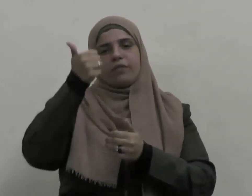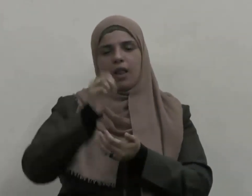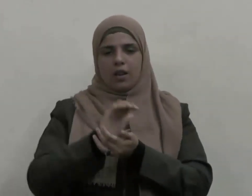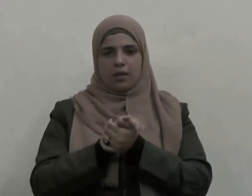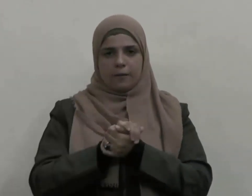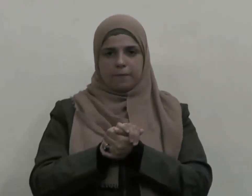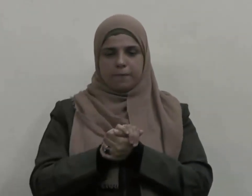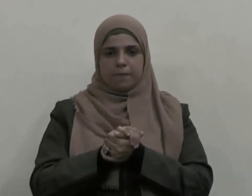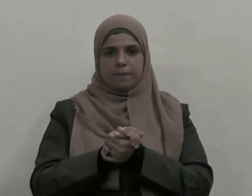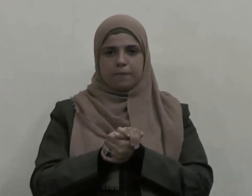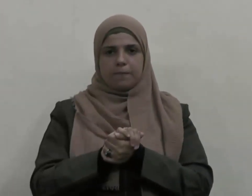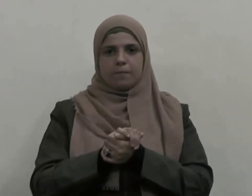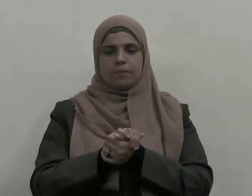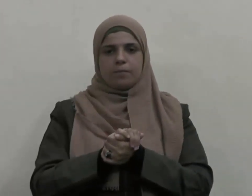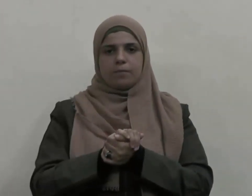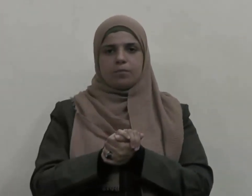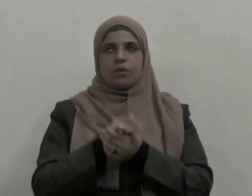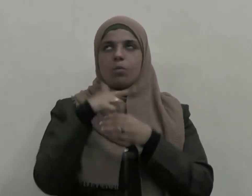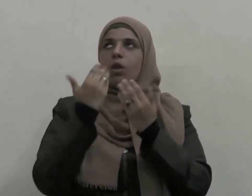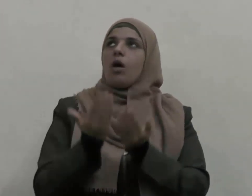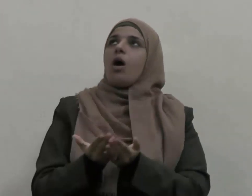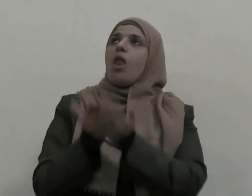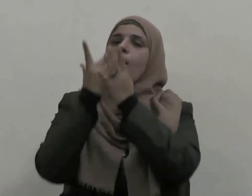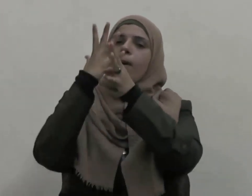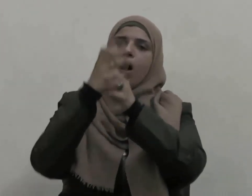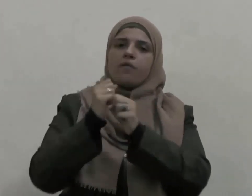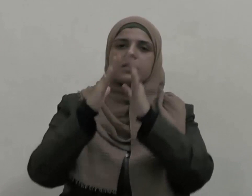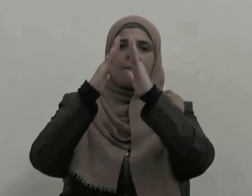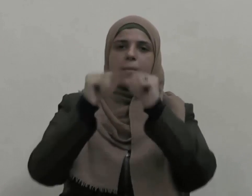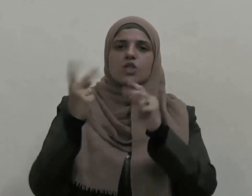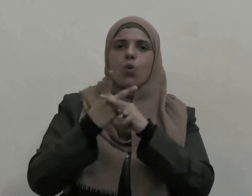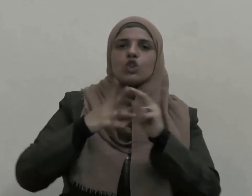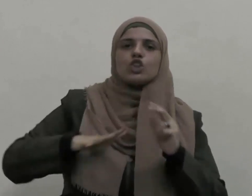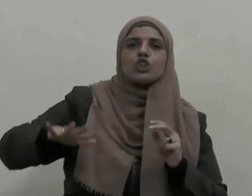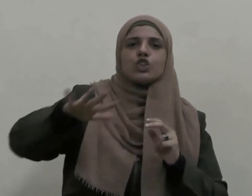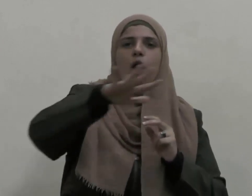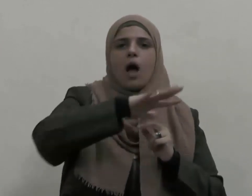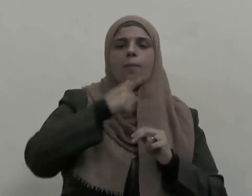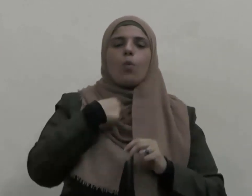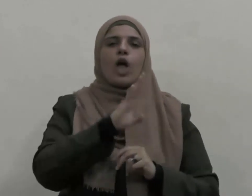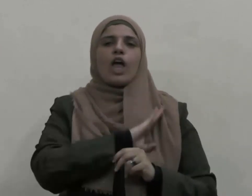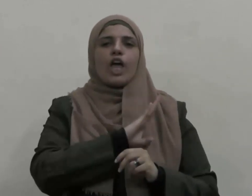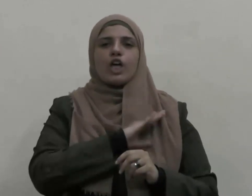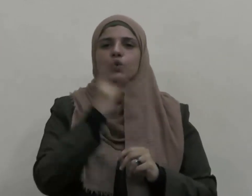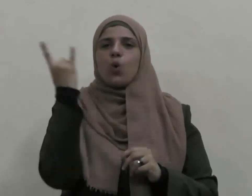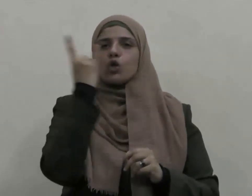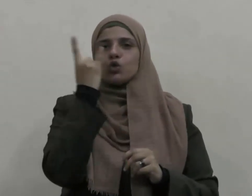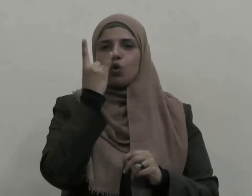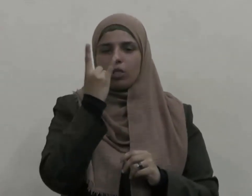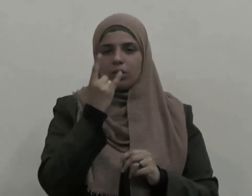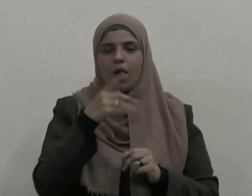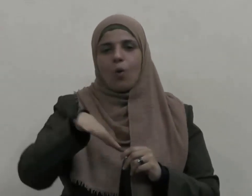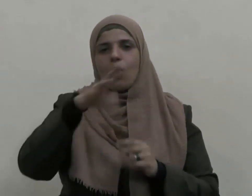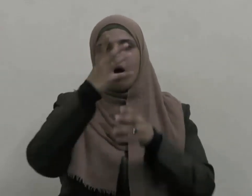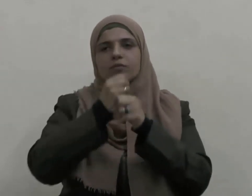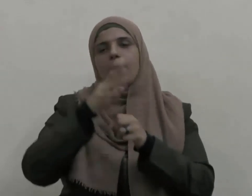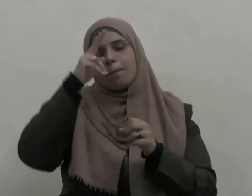اللهم احفظ مصر وشعبها وجيشها وشرطتها من كل مكروه وسوء